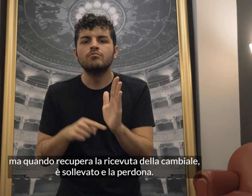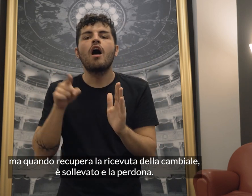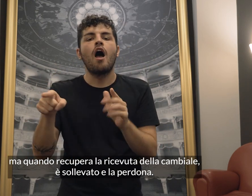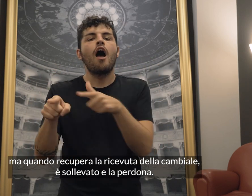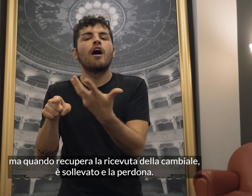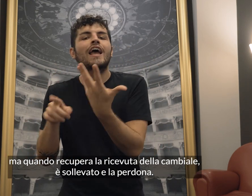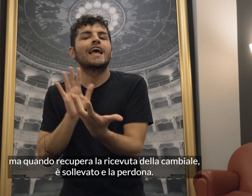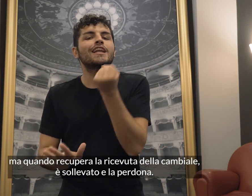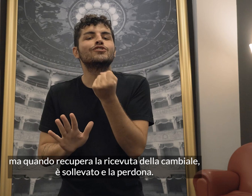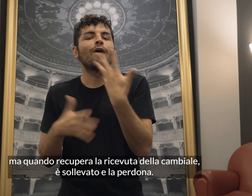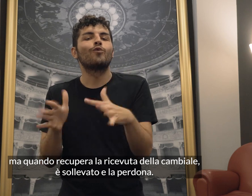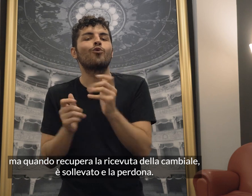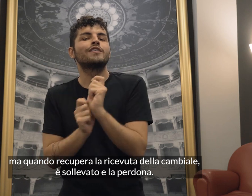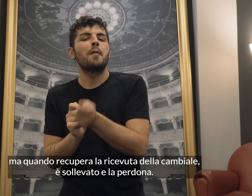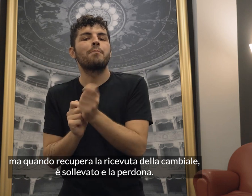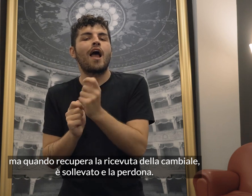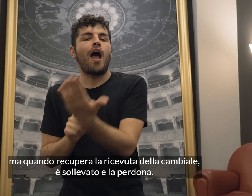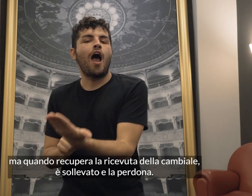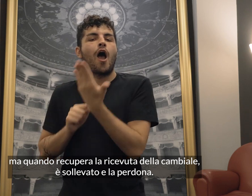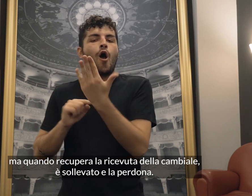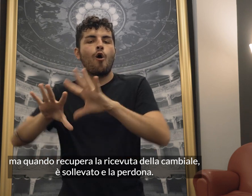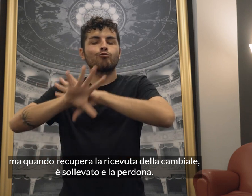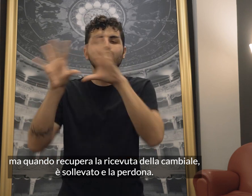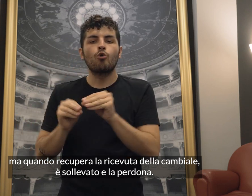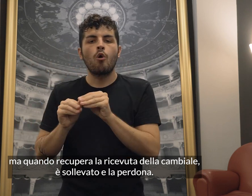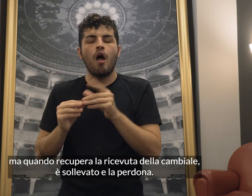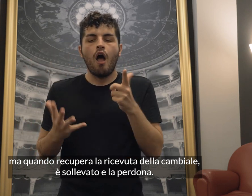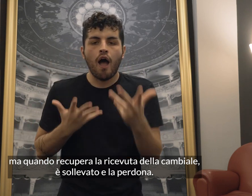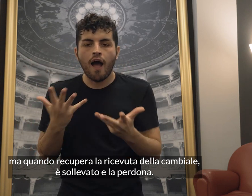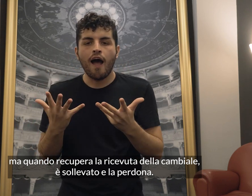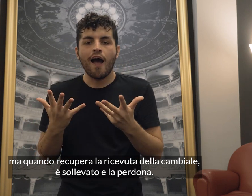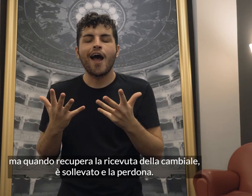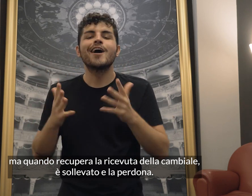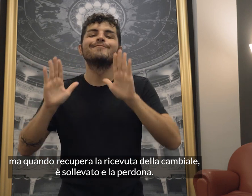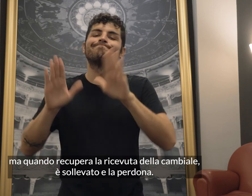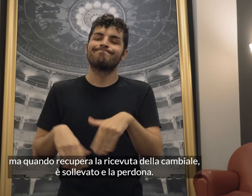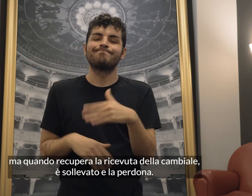la ricevuta della cambiale, è sollevato e la perdona.